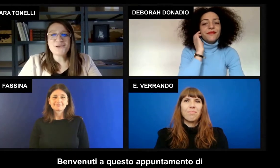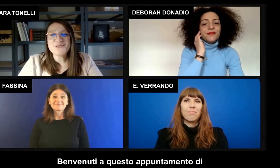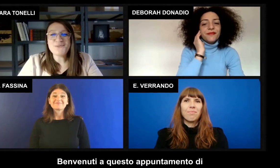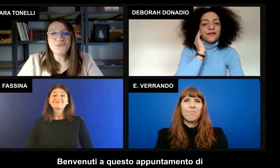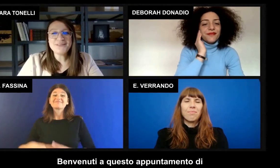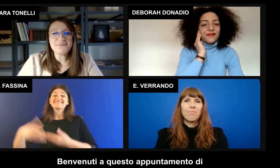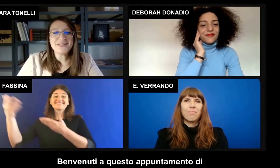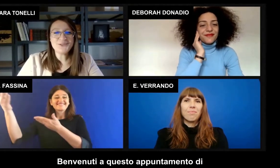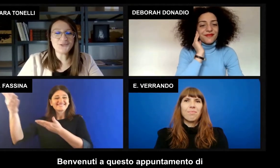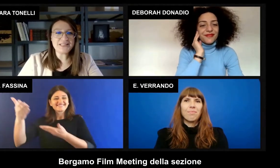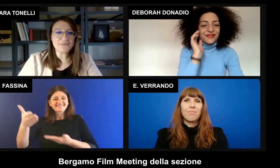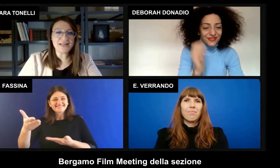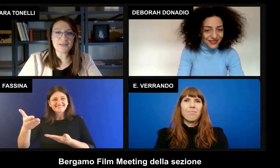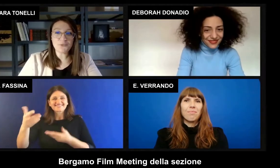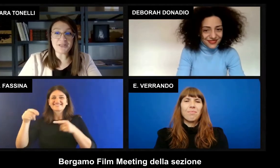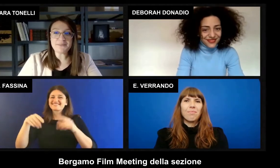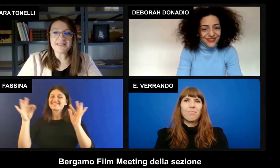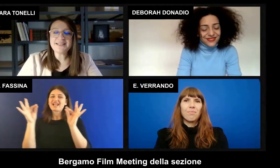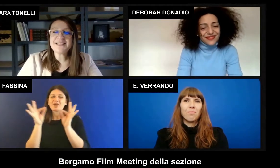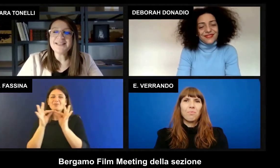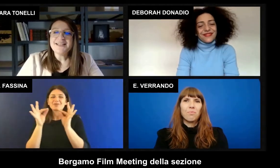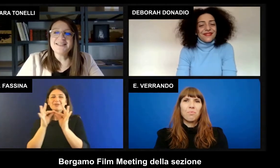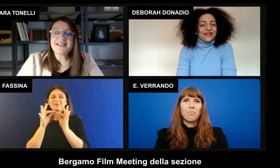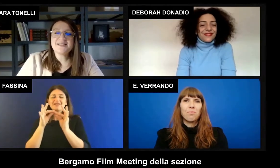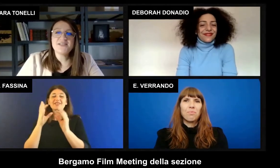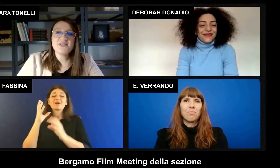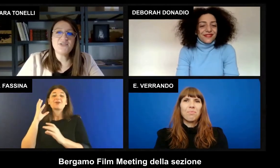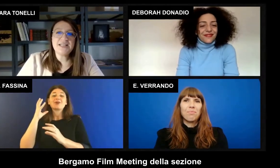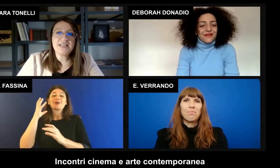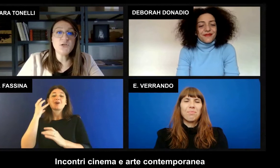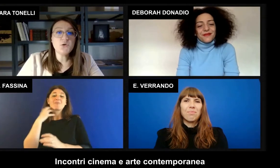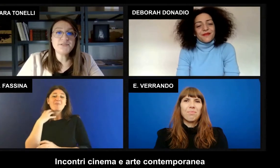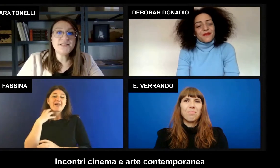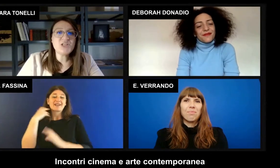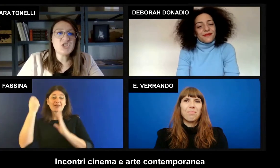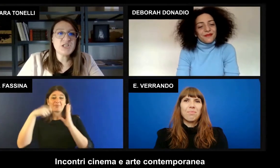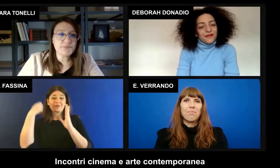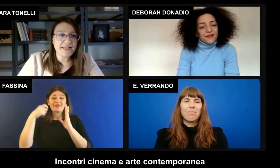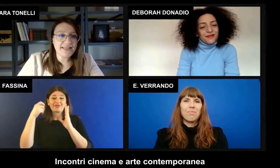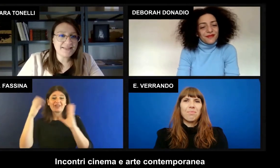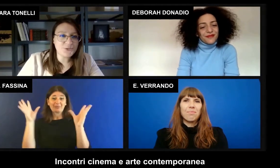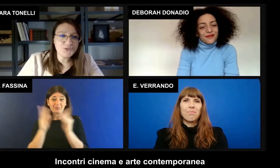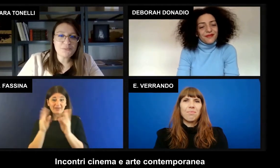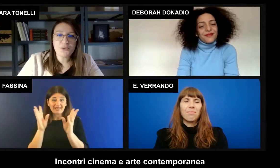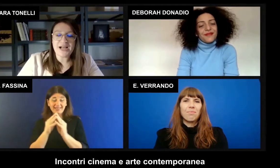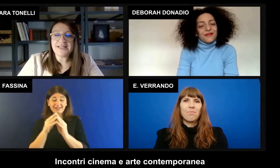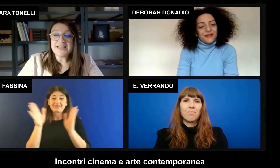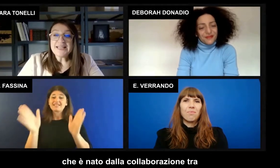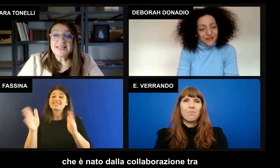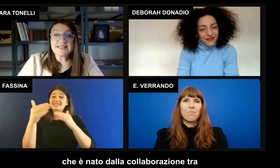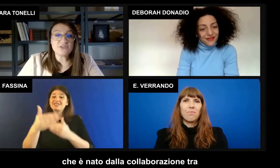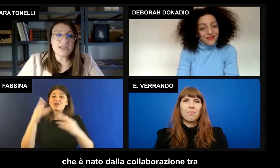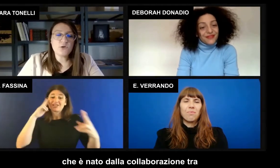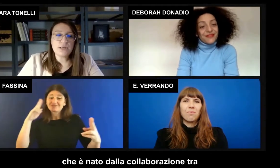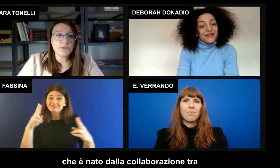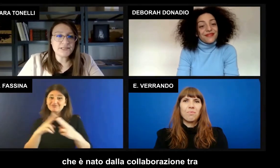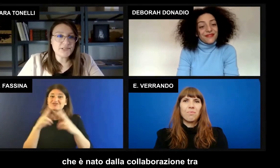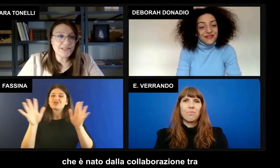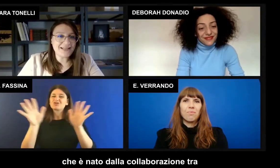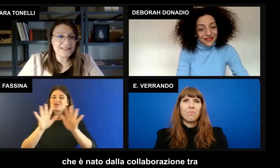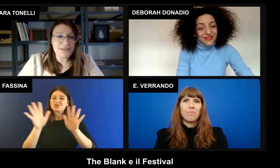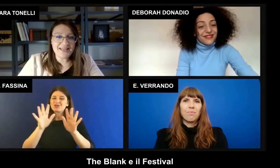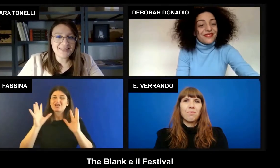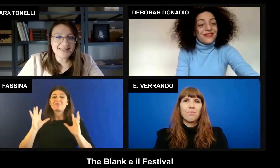benvenuti a questo appuntamento di Bergamo Film Meeting della sezione incontri cinema e arte contemporanea che è nato dalla